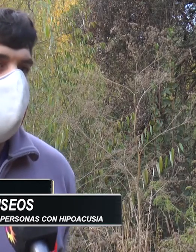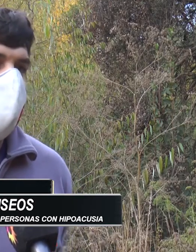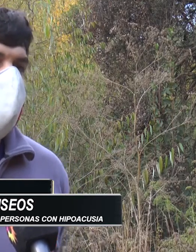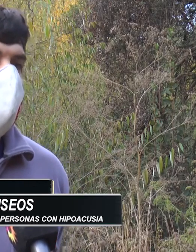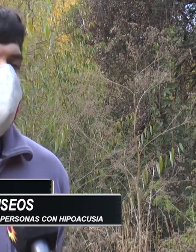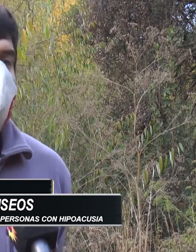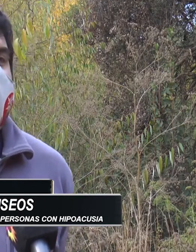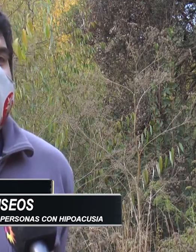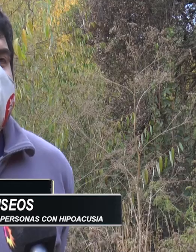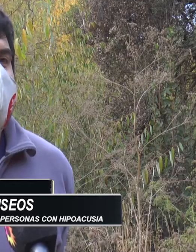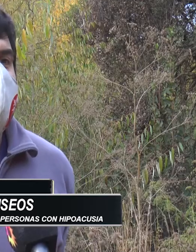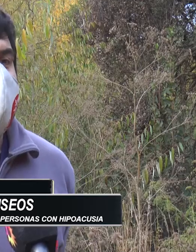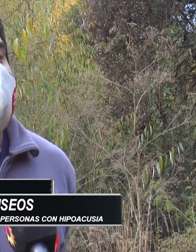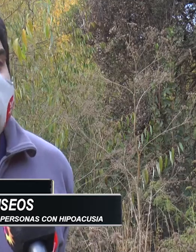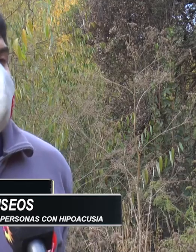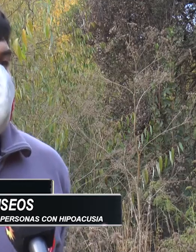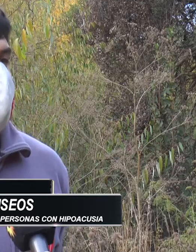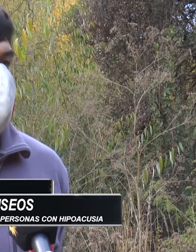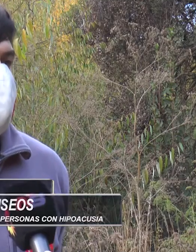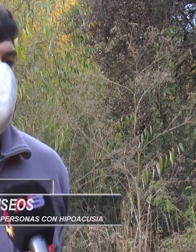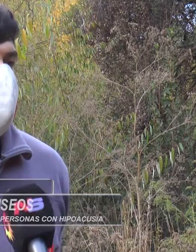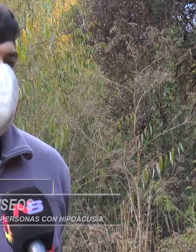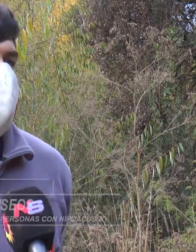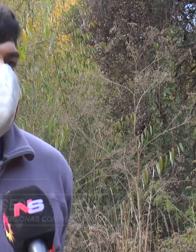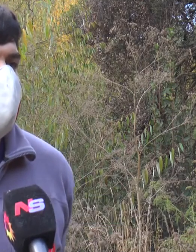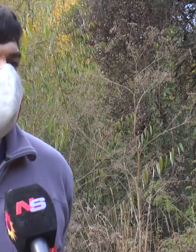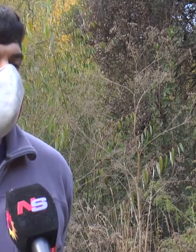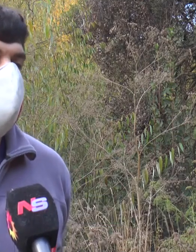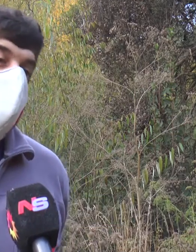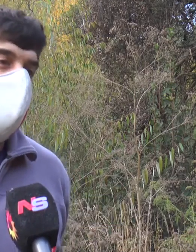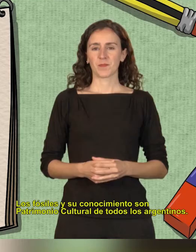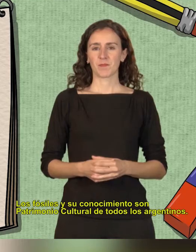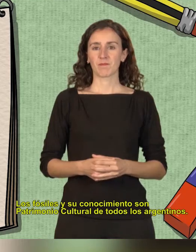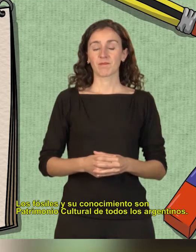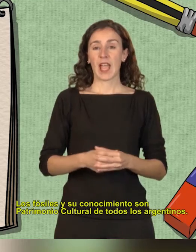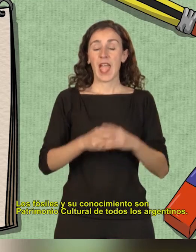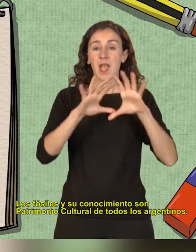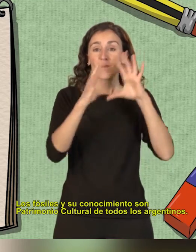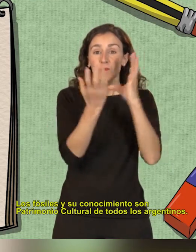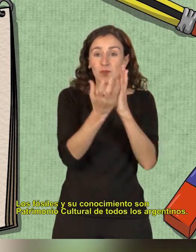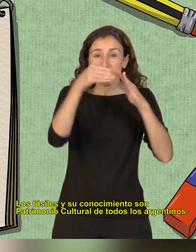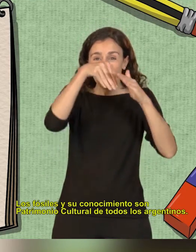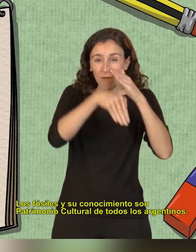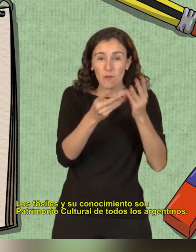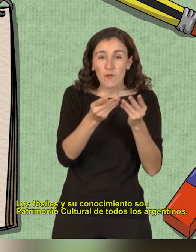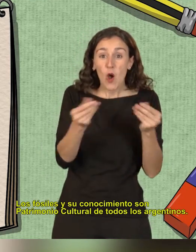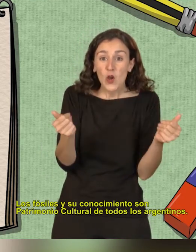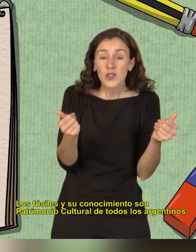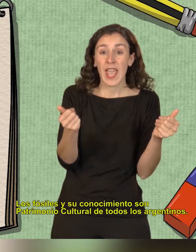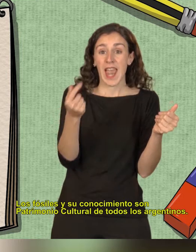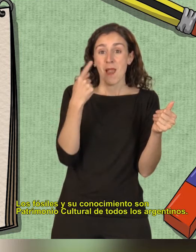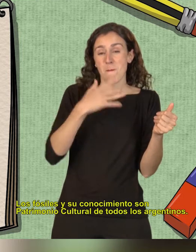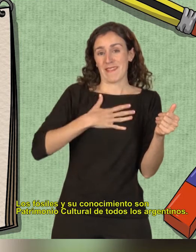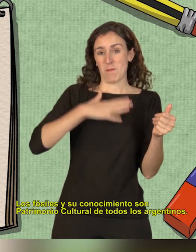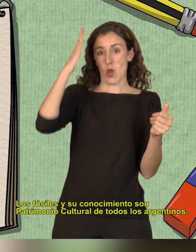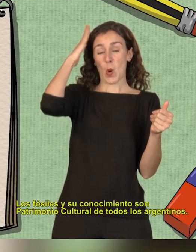por Facebook e Instagram. Bueno, en este Día Internacional de los Museos estamos brindando eso en forma digital. Los fósiles